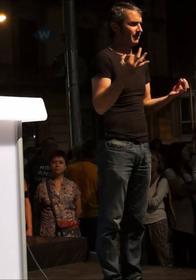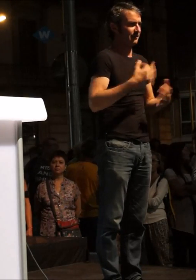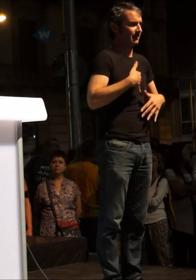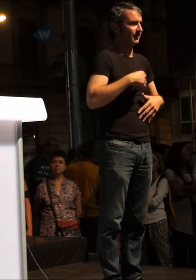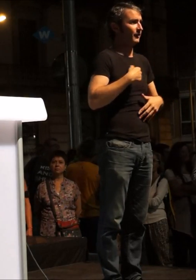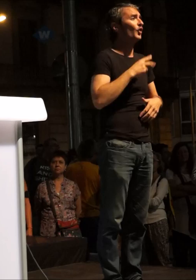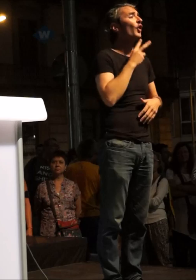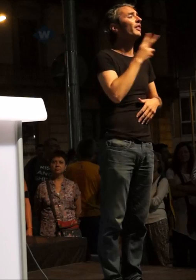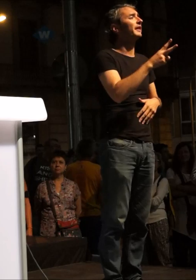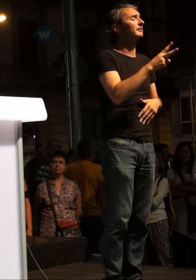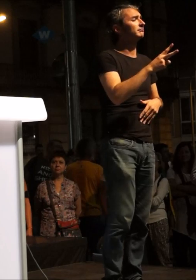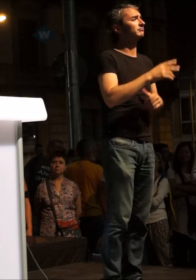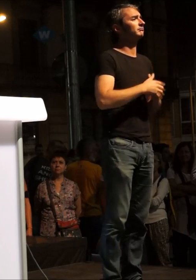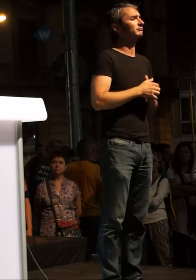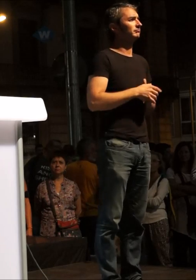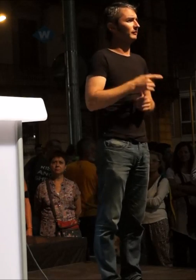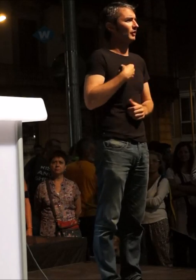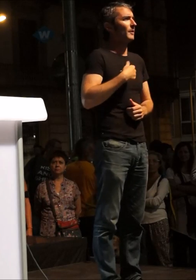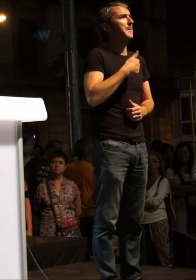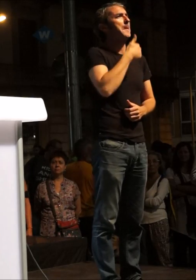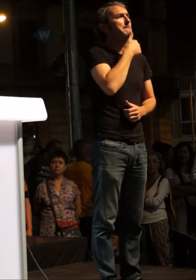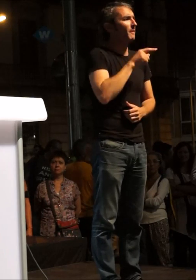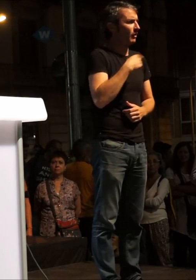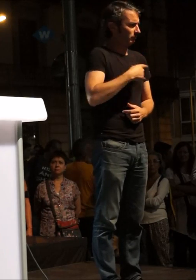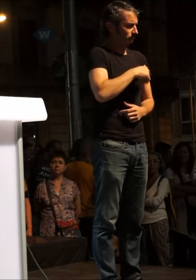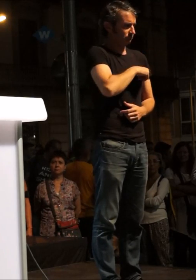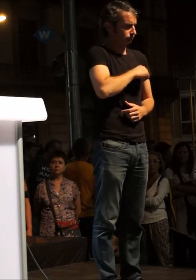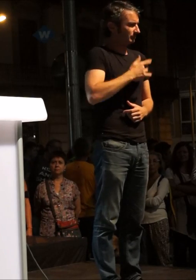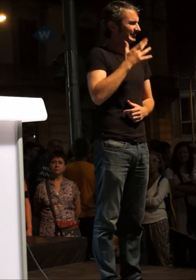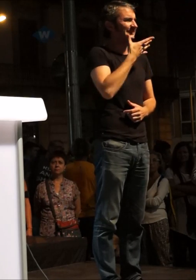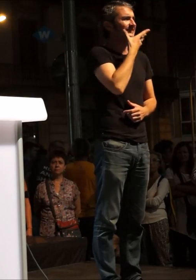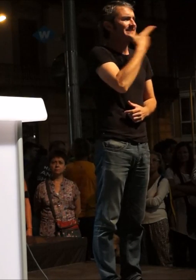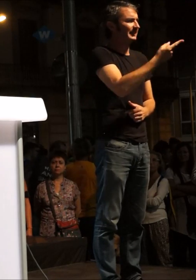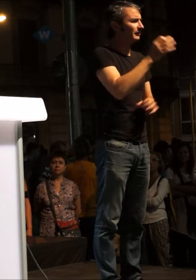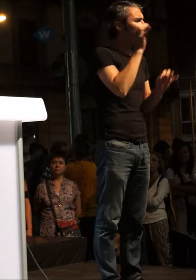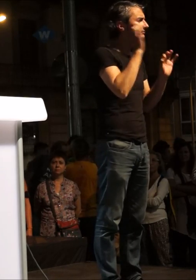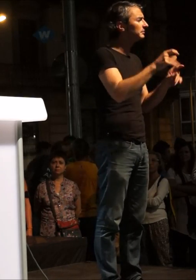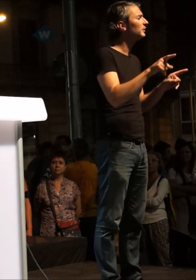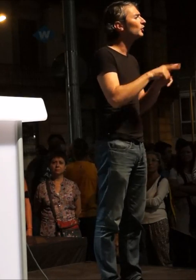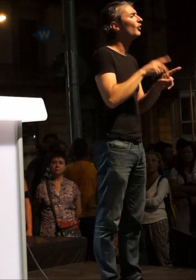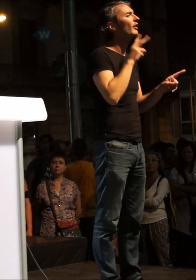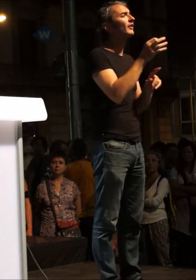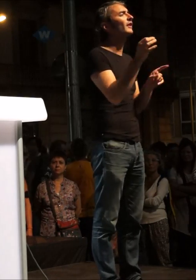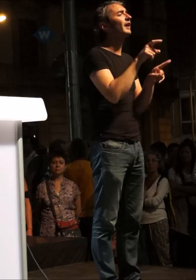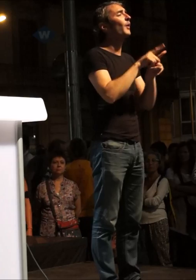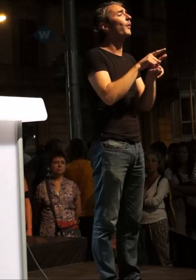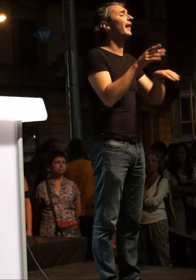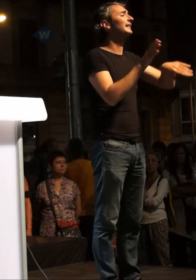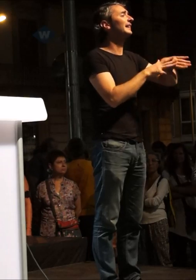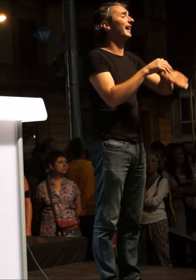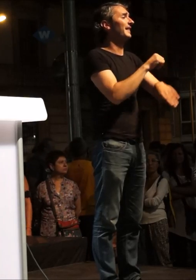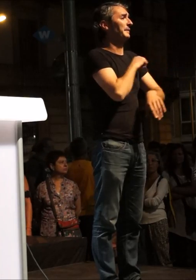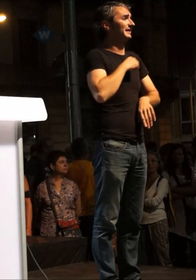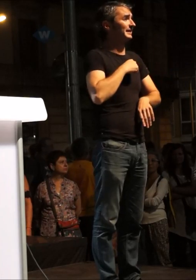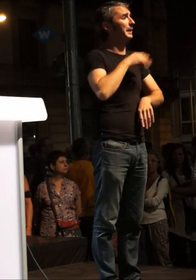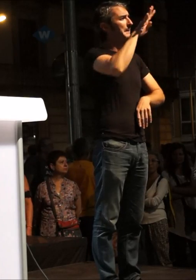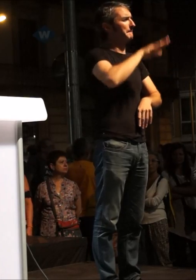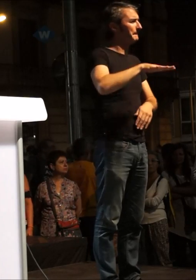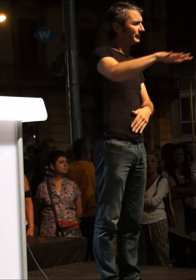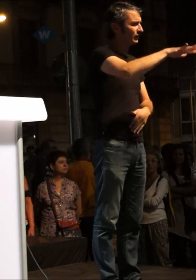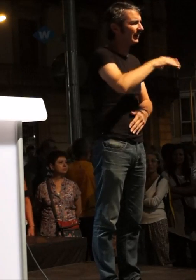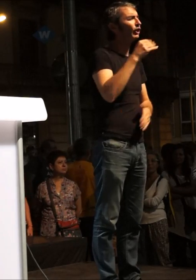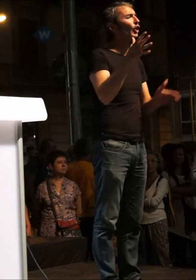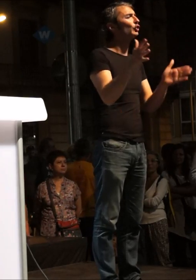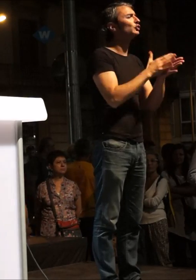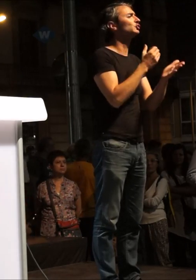que no són forçats, que són d'acord. Agraïments en primer terme a l'esquerra independentista del barcelonès i a totes les